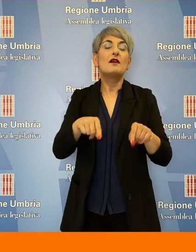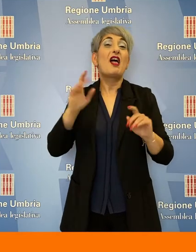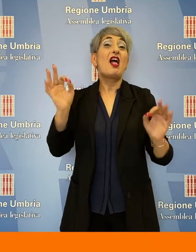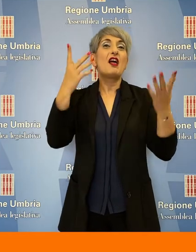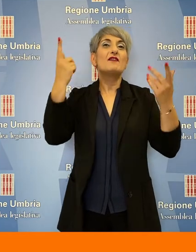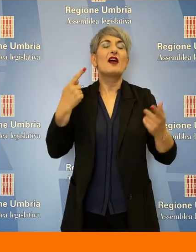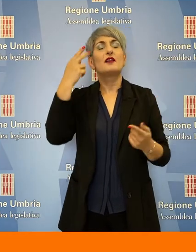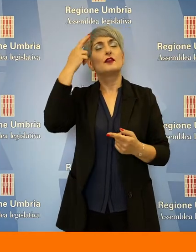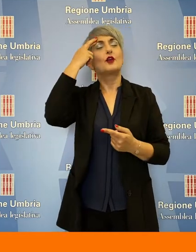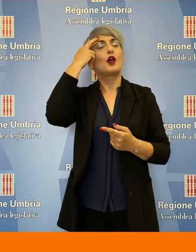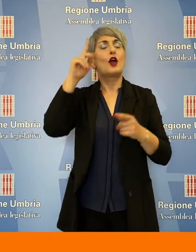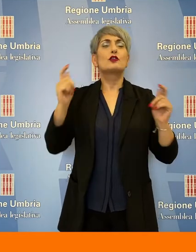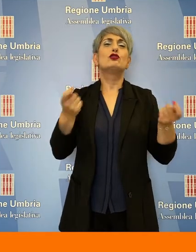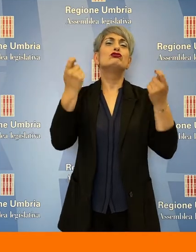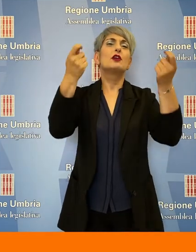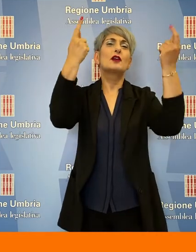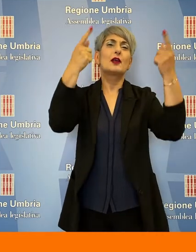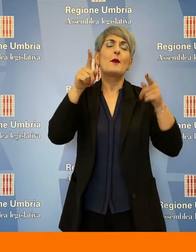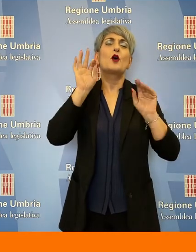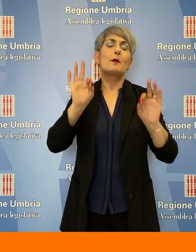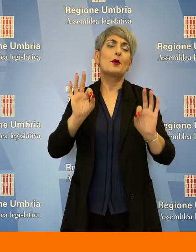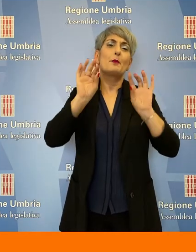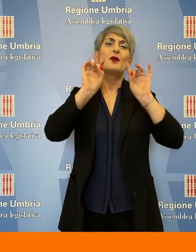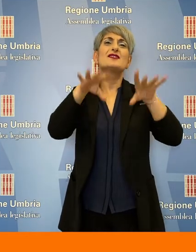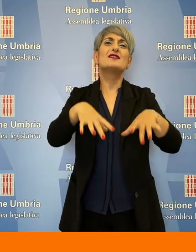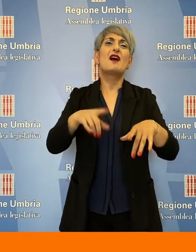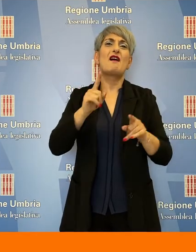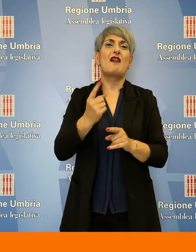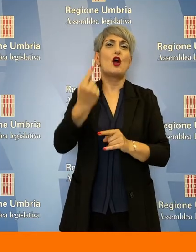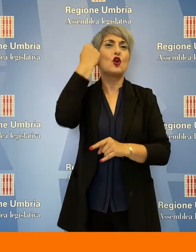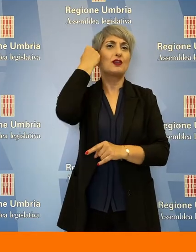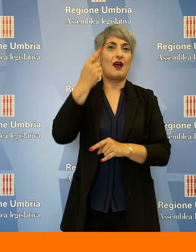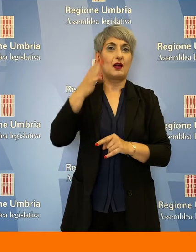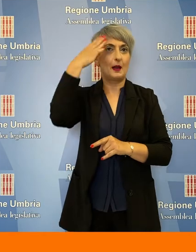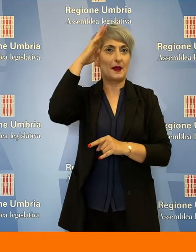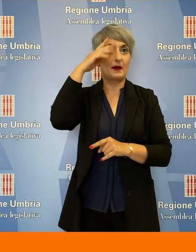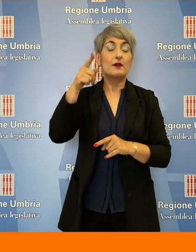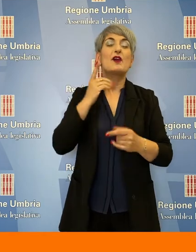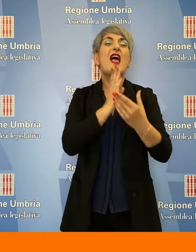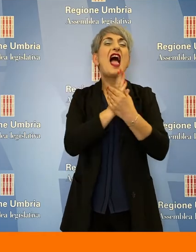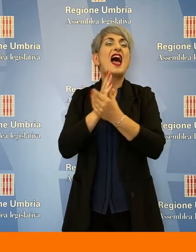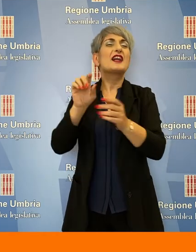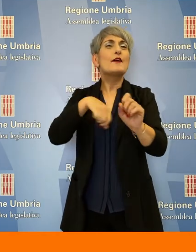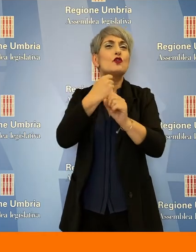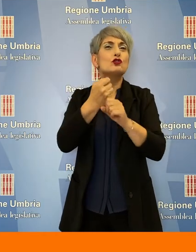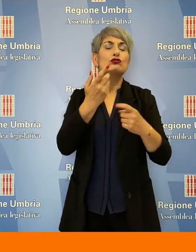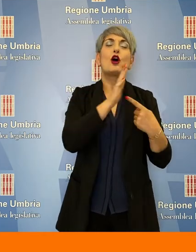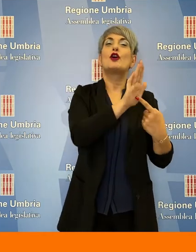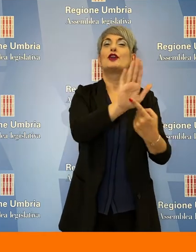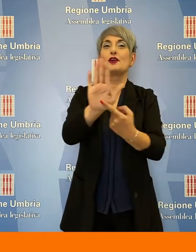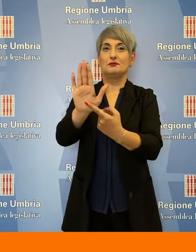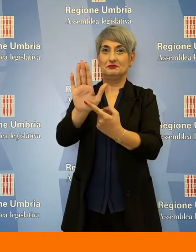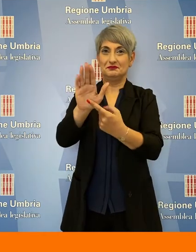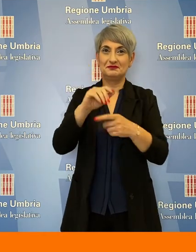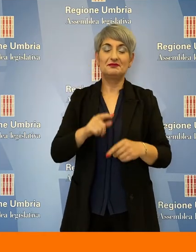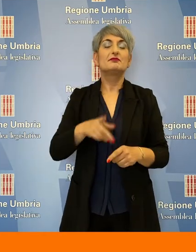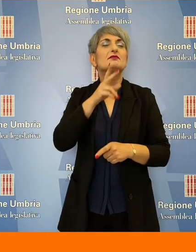cerimonia alla Sala dei Notari di Perugia, dove è stato presentato l'archivio storico. Ce ne parla Paolo Giovagnoni.